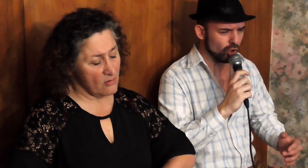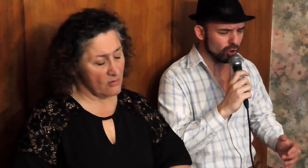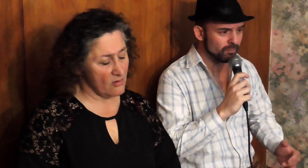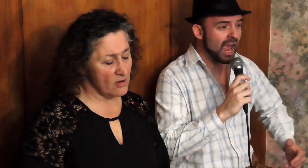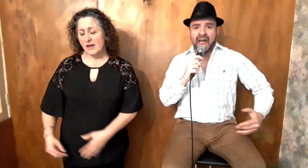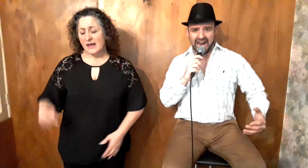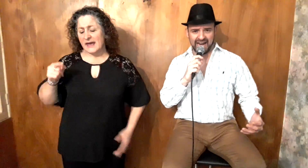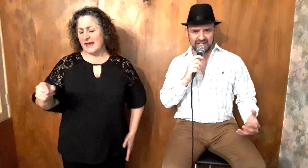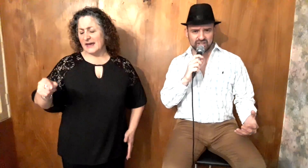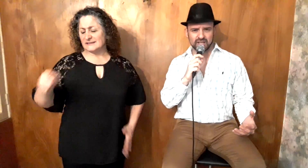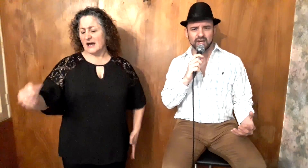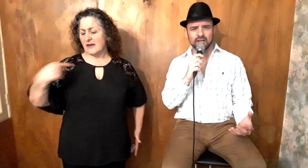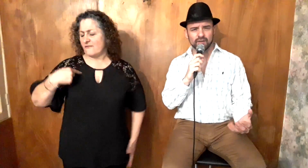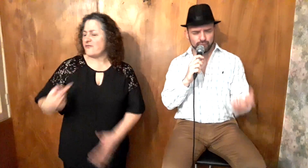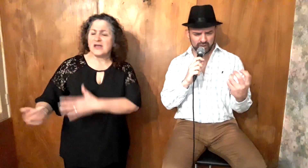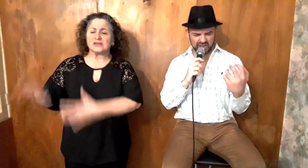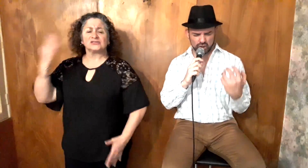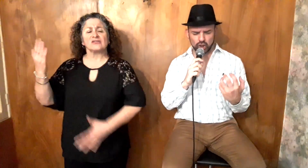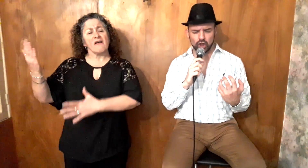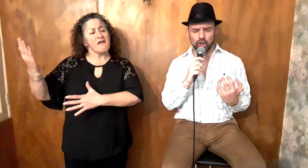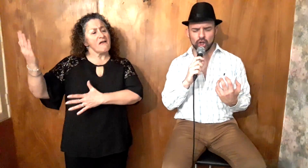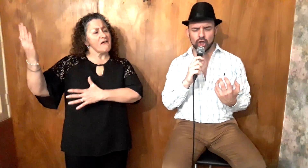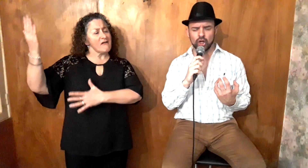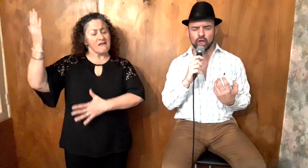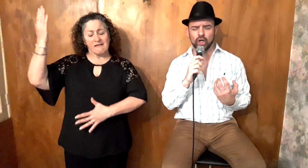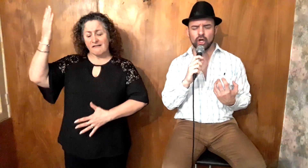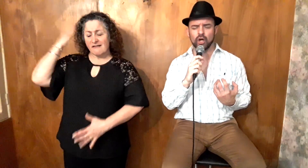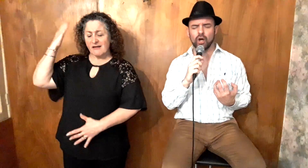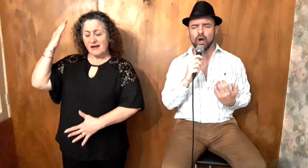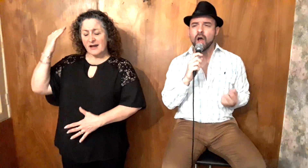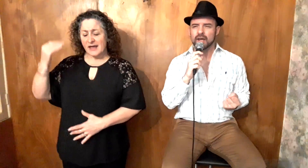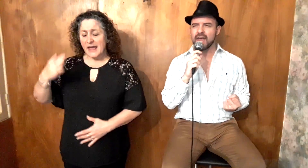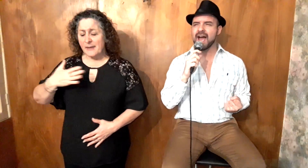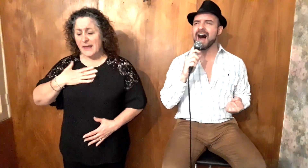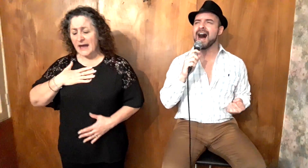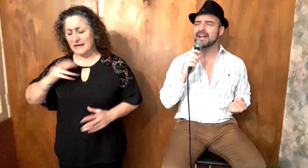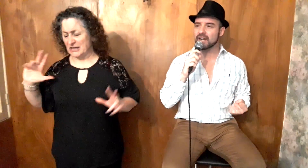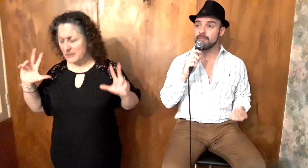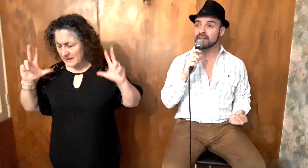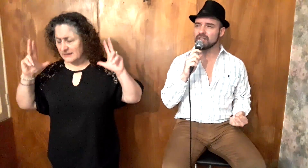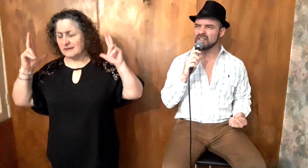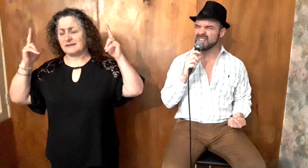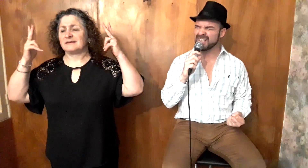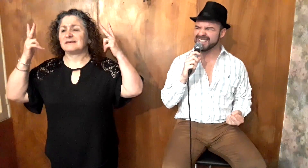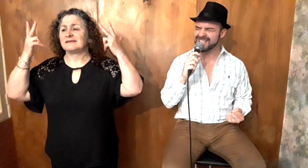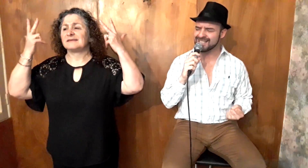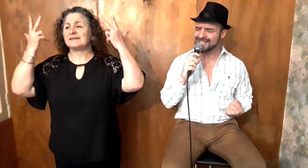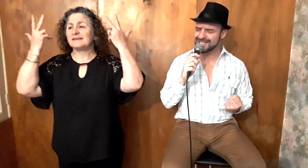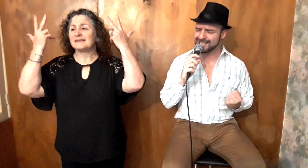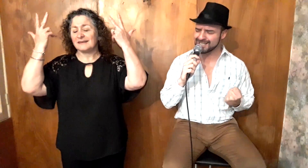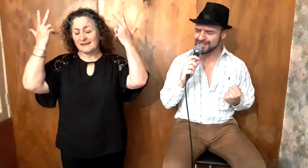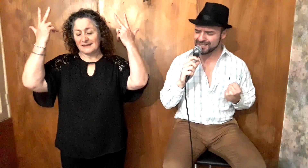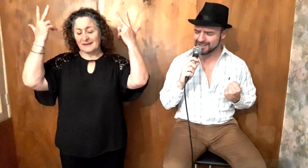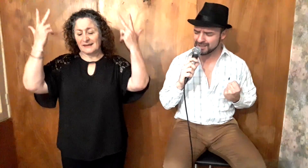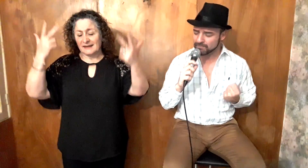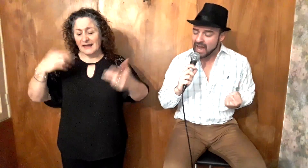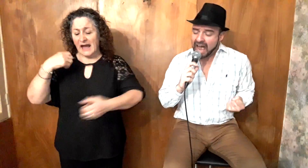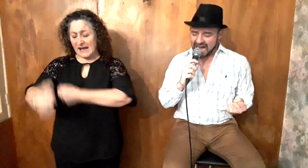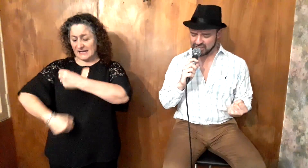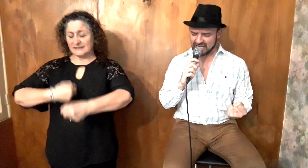Ese fui yo que arremetí, hasta